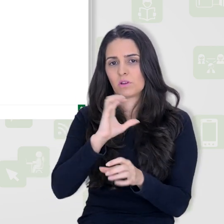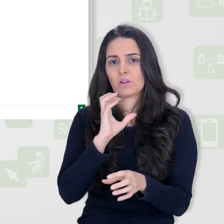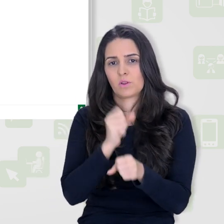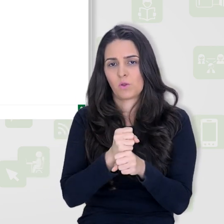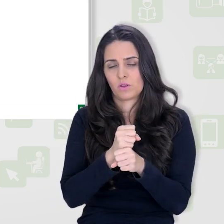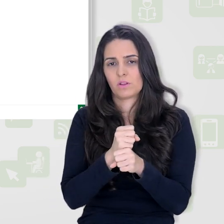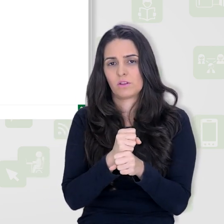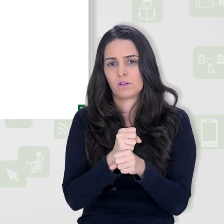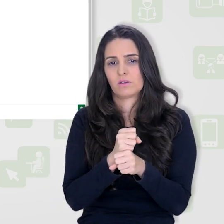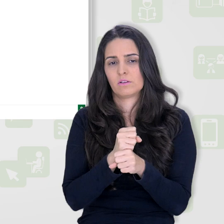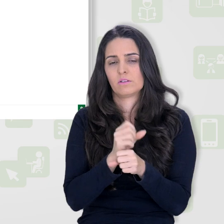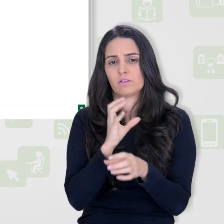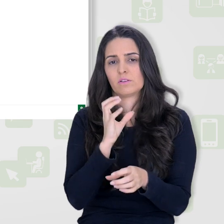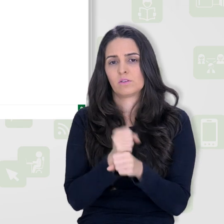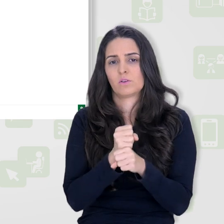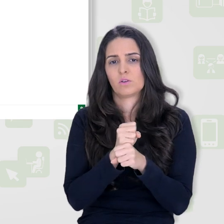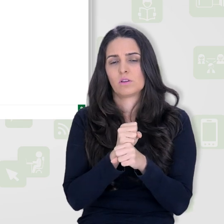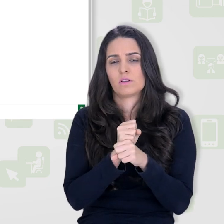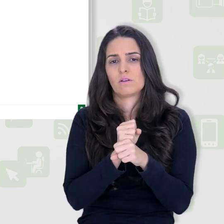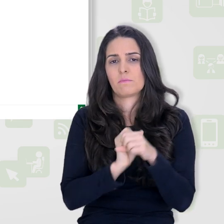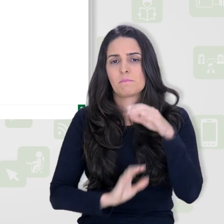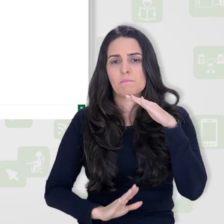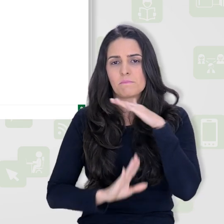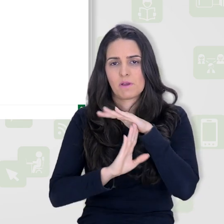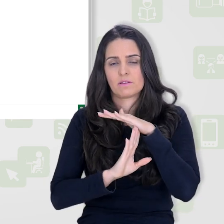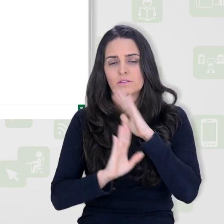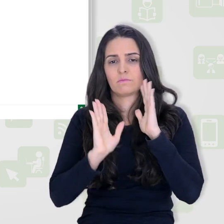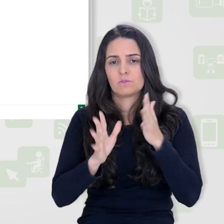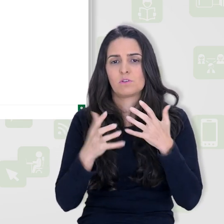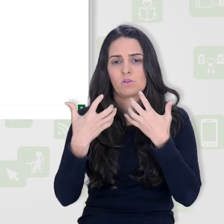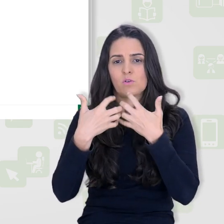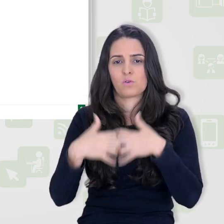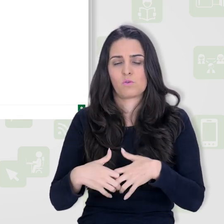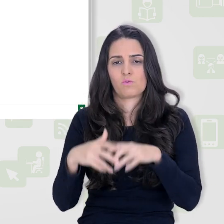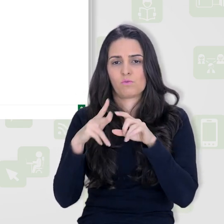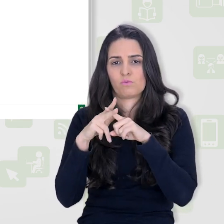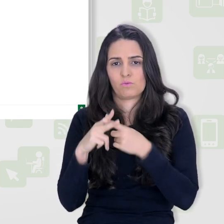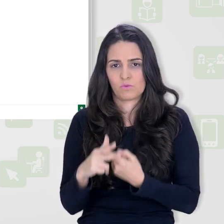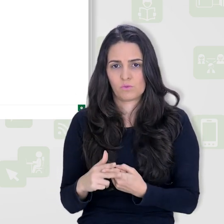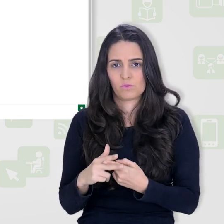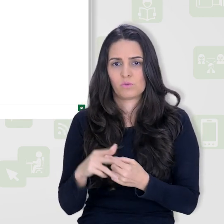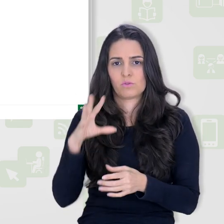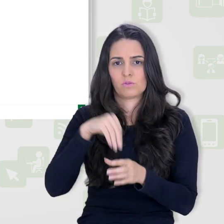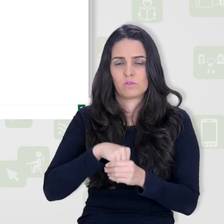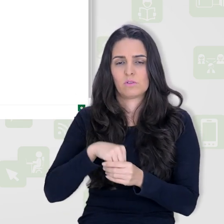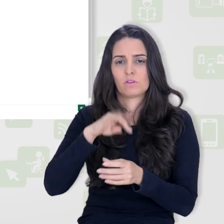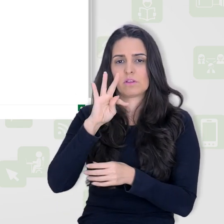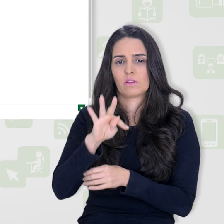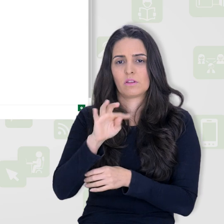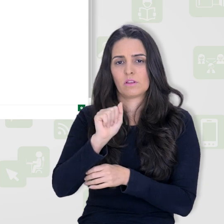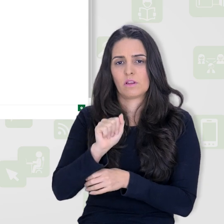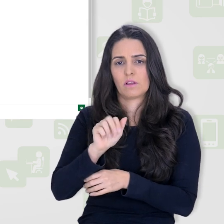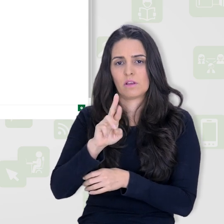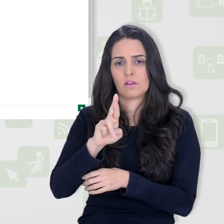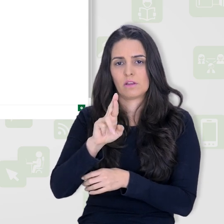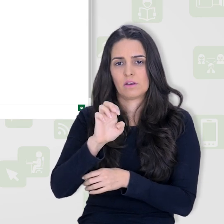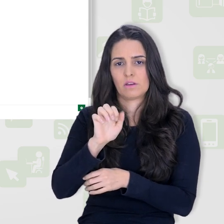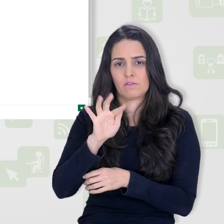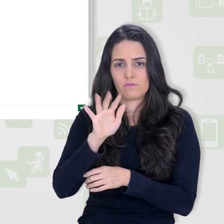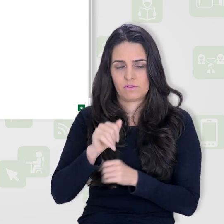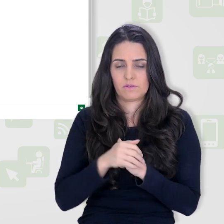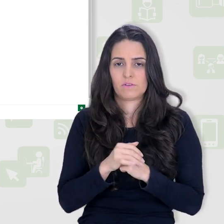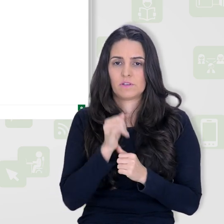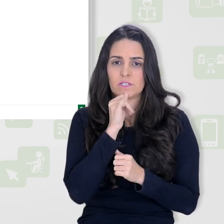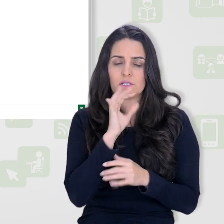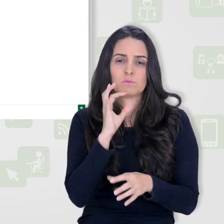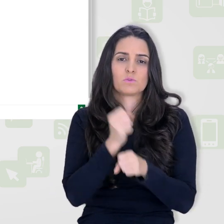dessa nota para a nota máxima que foi configurada na tarefa. Então, por exemplo, se essa